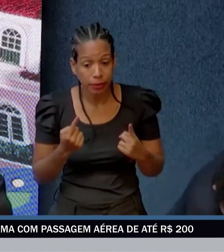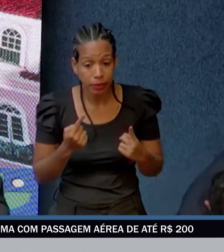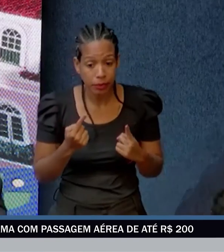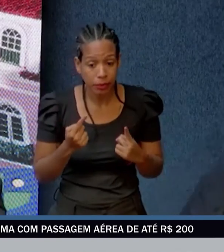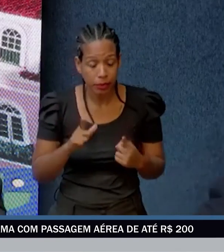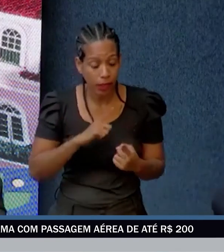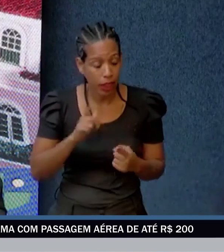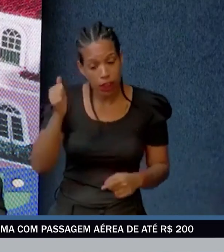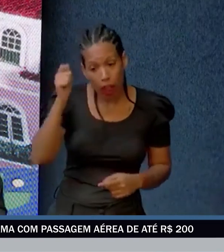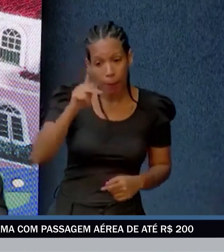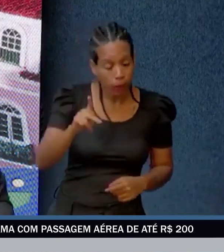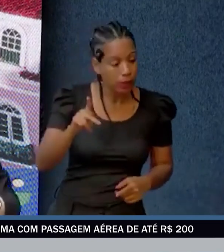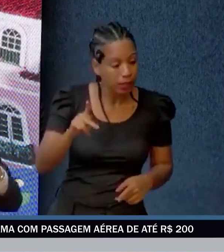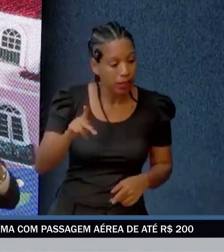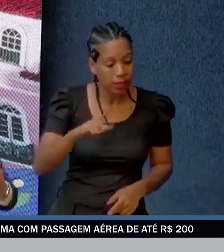são bastante